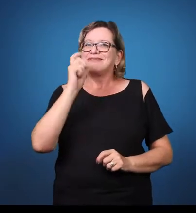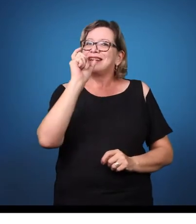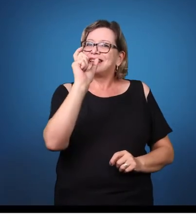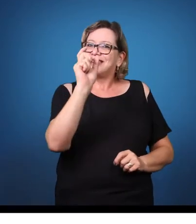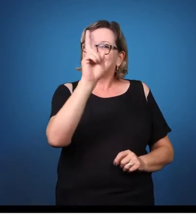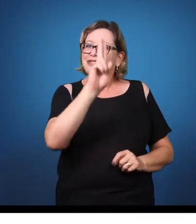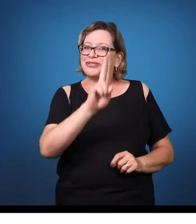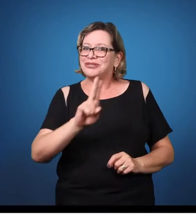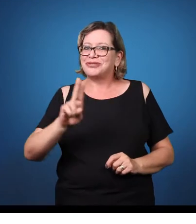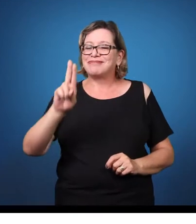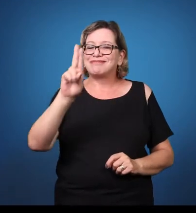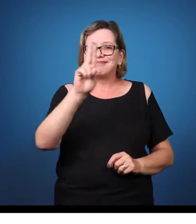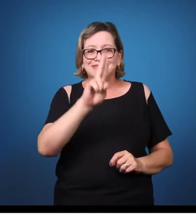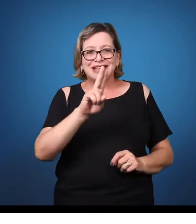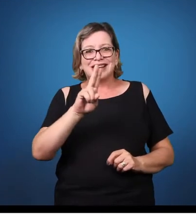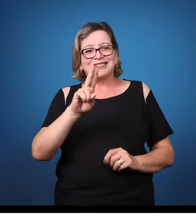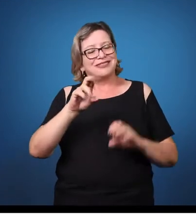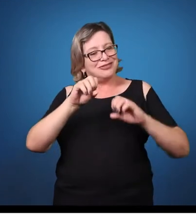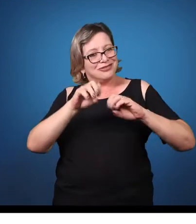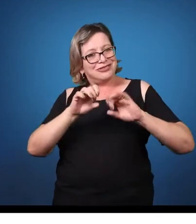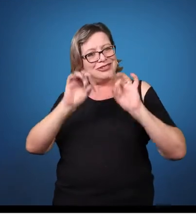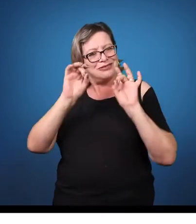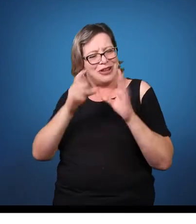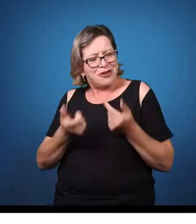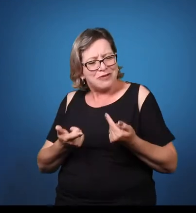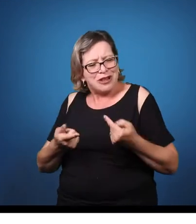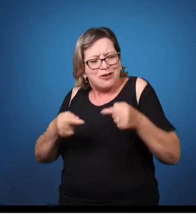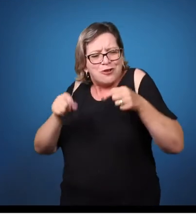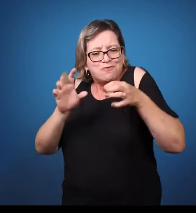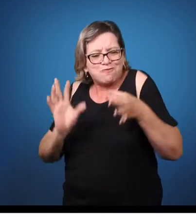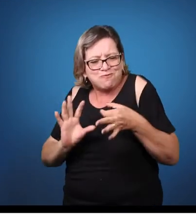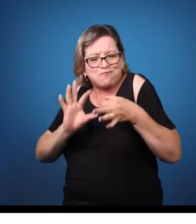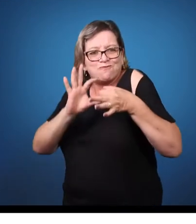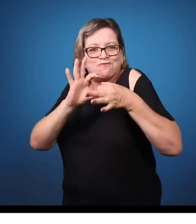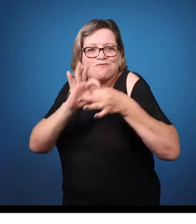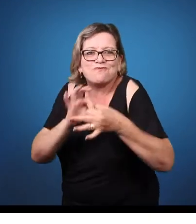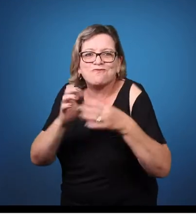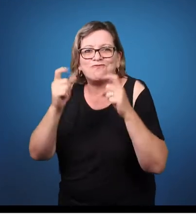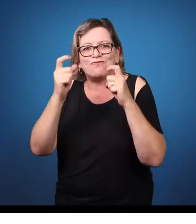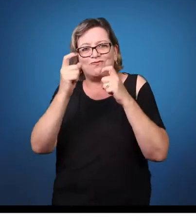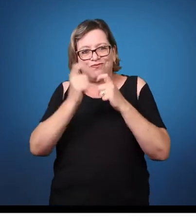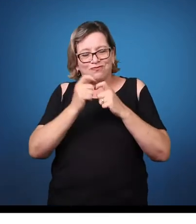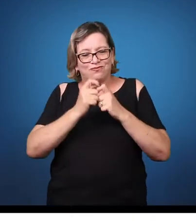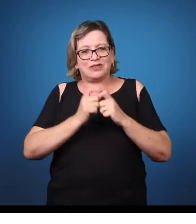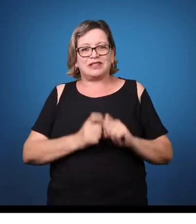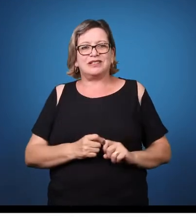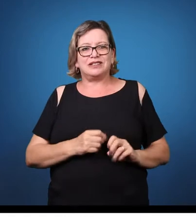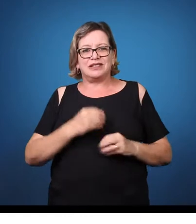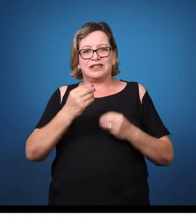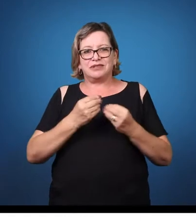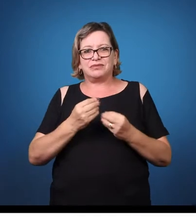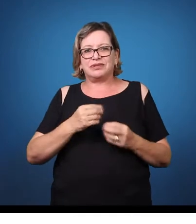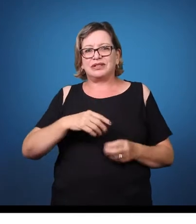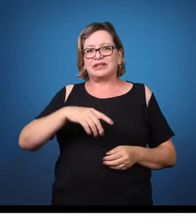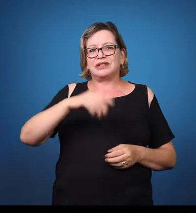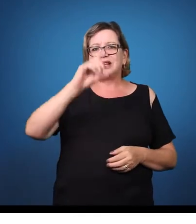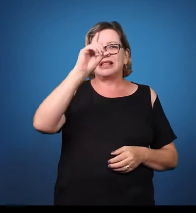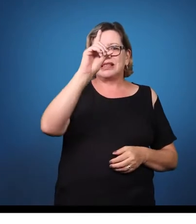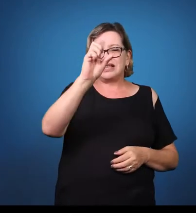imbricados com a área médica, né? Então, o DSM, o DSM atual, ele caracteriza,